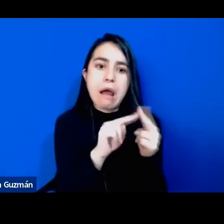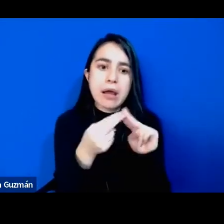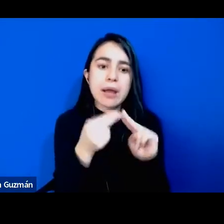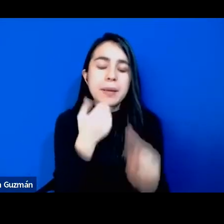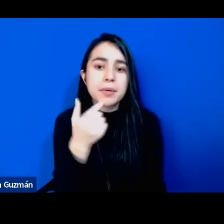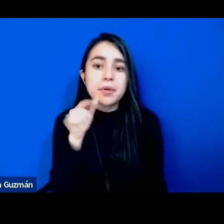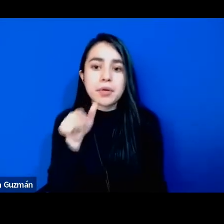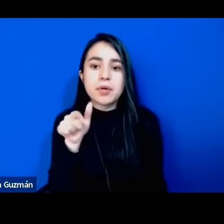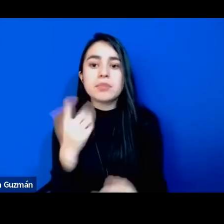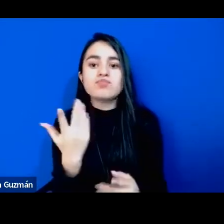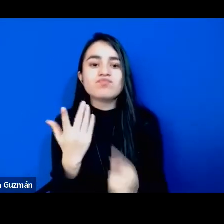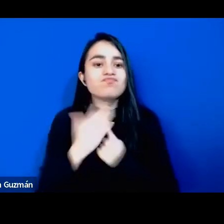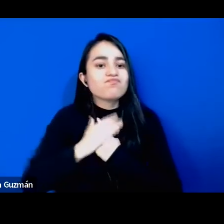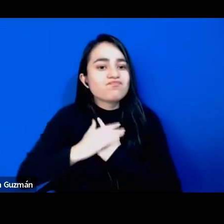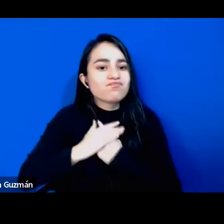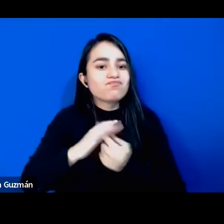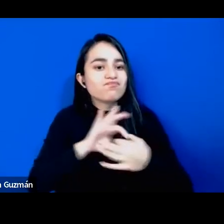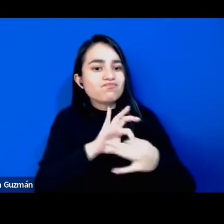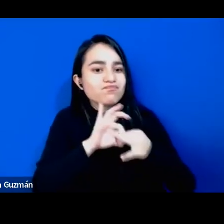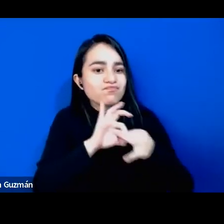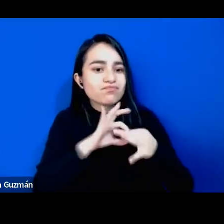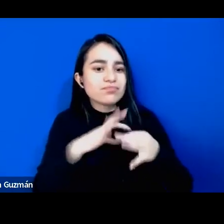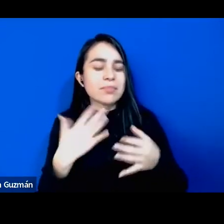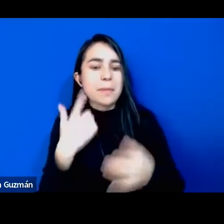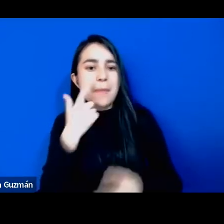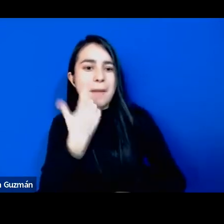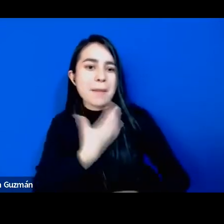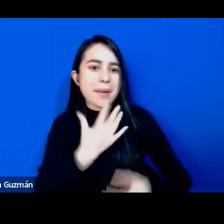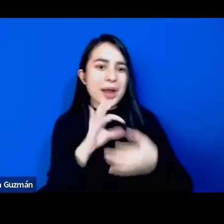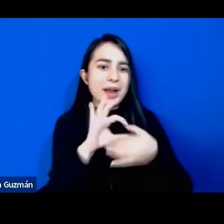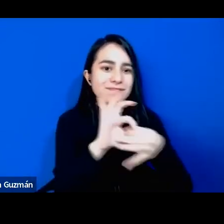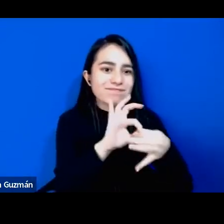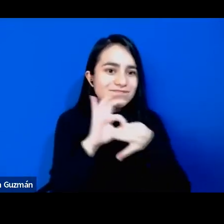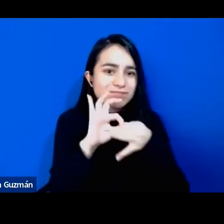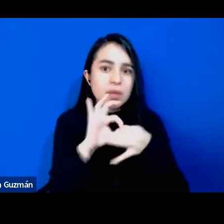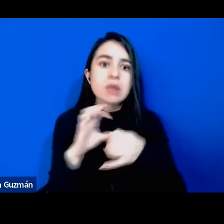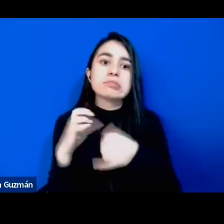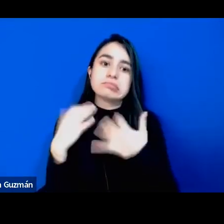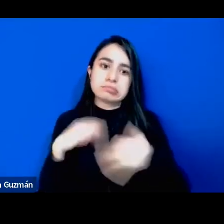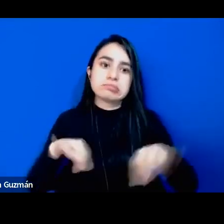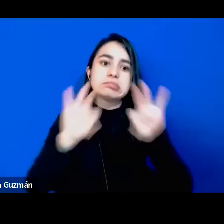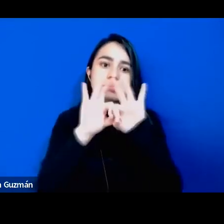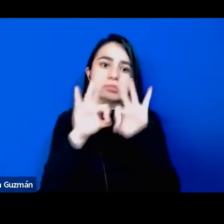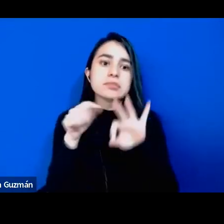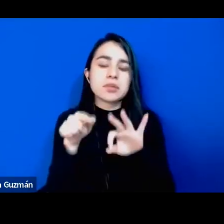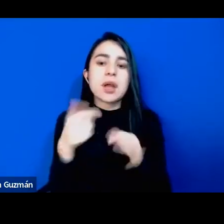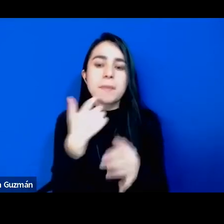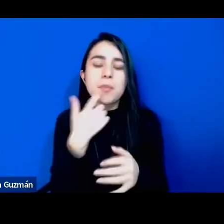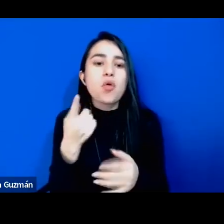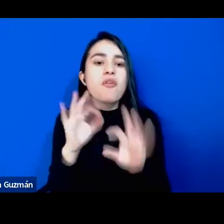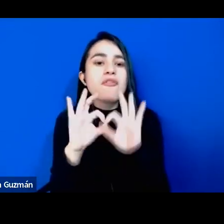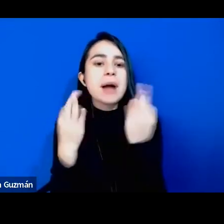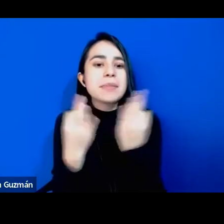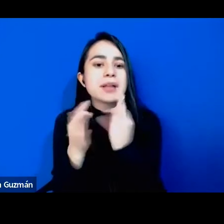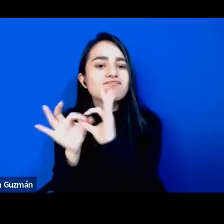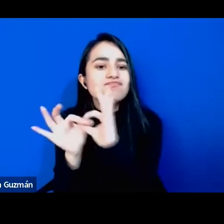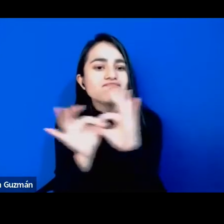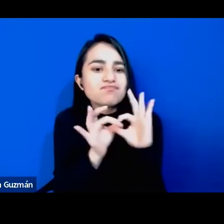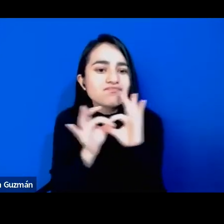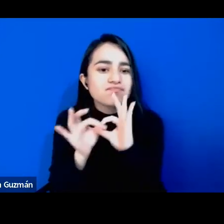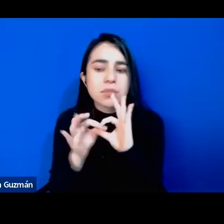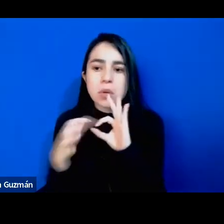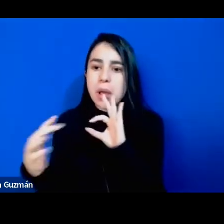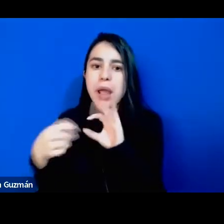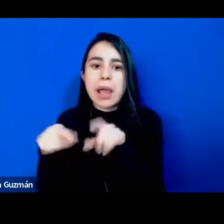vínculos afectivos son esenciales o sea el ver el efecto emocional de la unidad familiar de los lazos